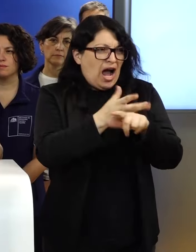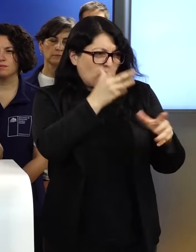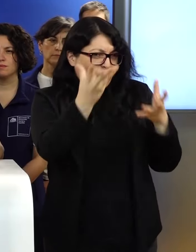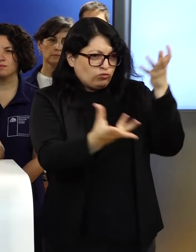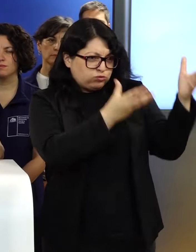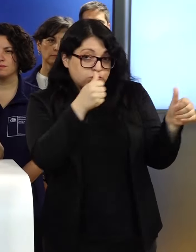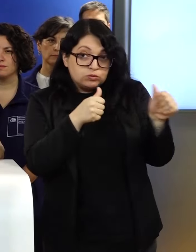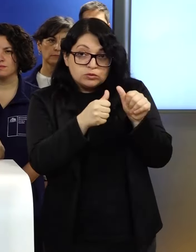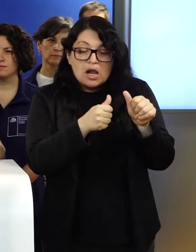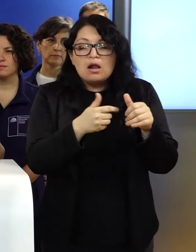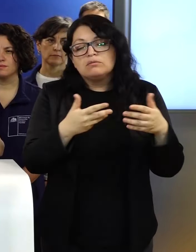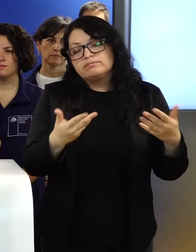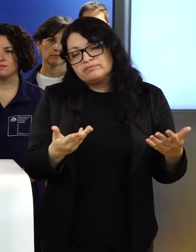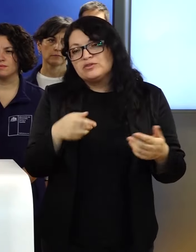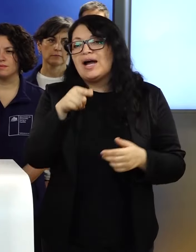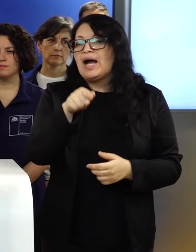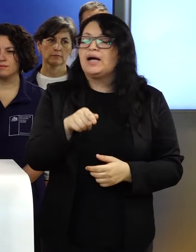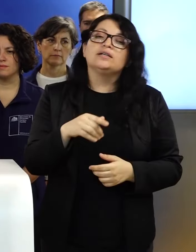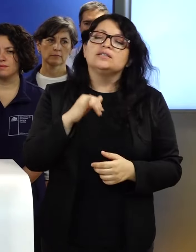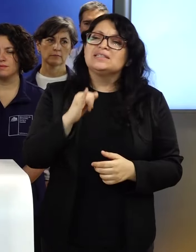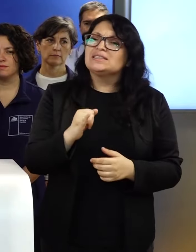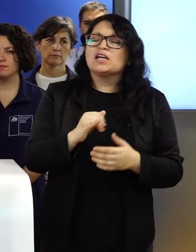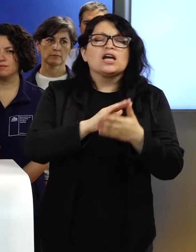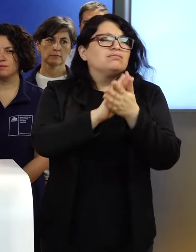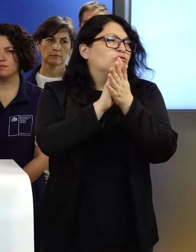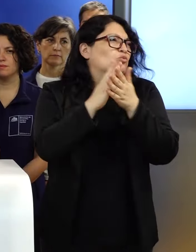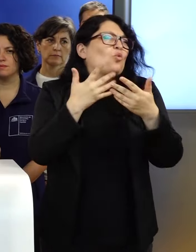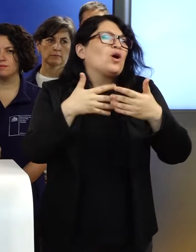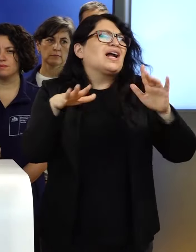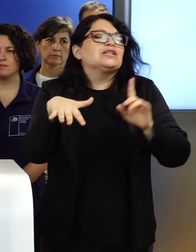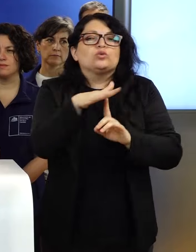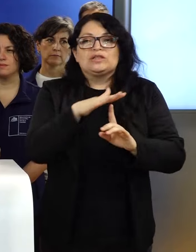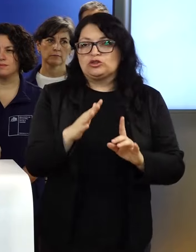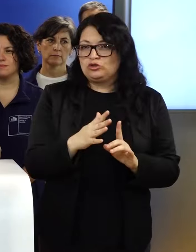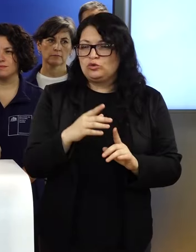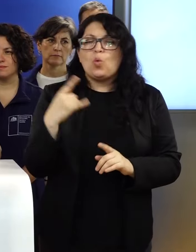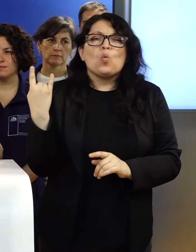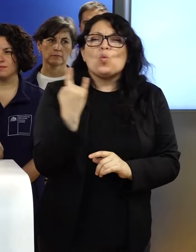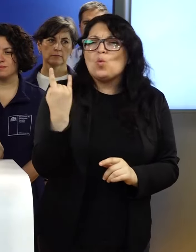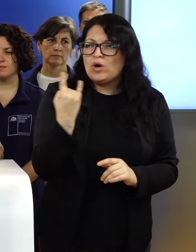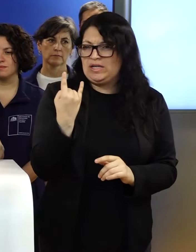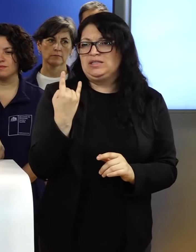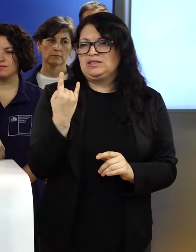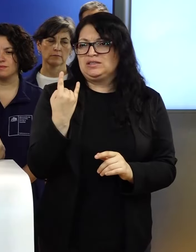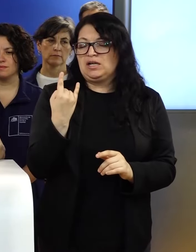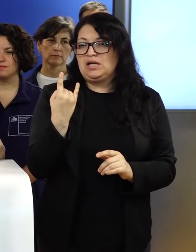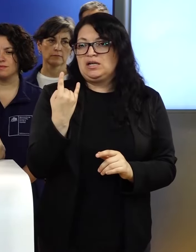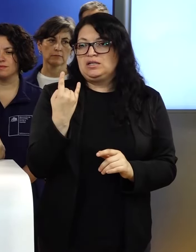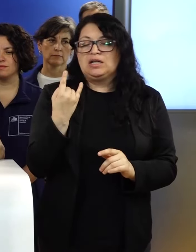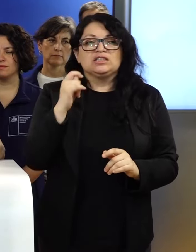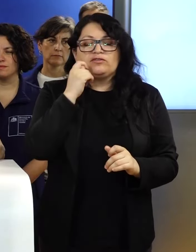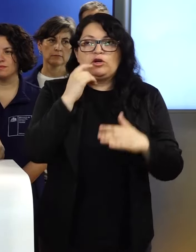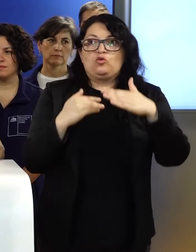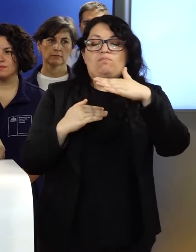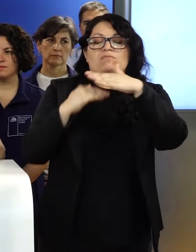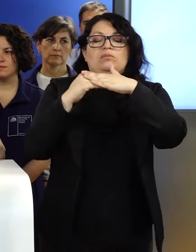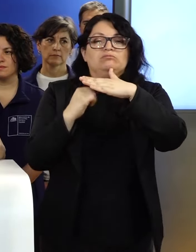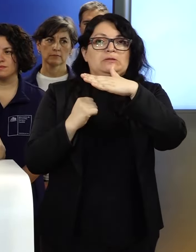y ahí, por cierto, en todos los casos, la urgencia es la máxima a la que se puede llegar.